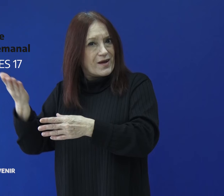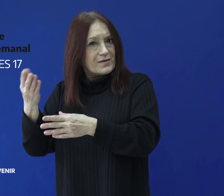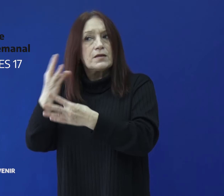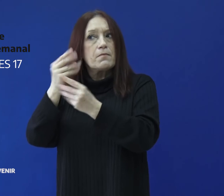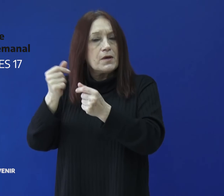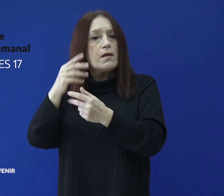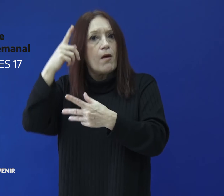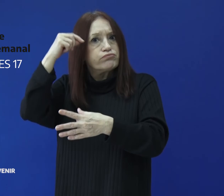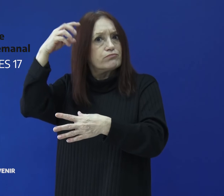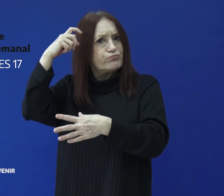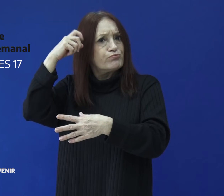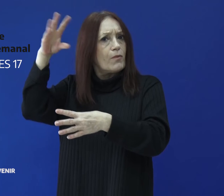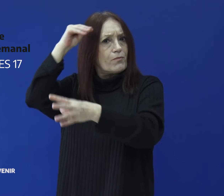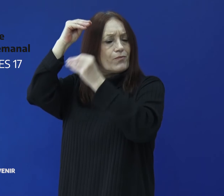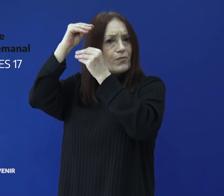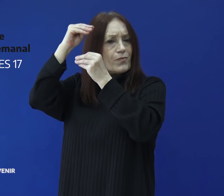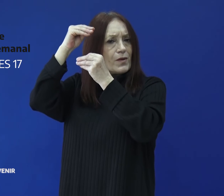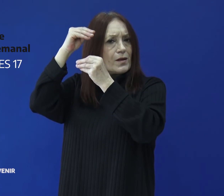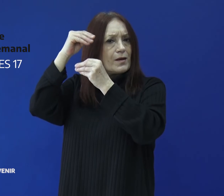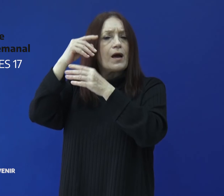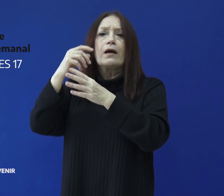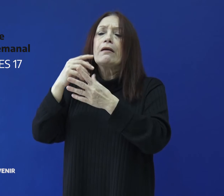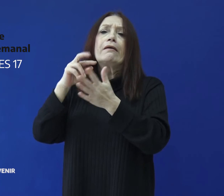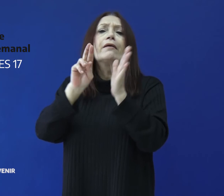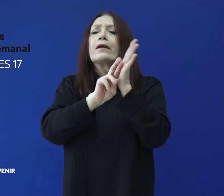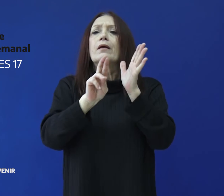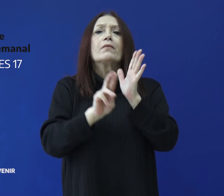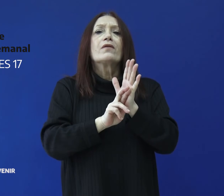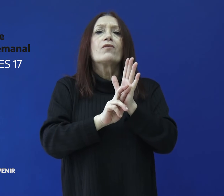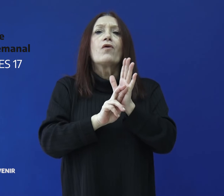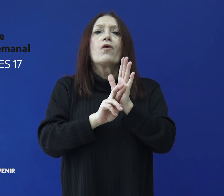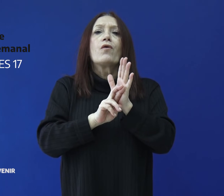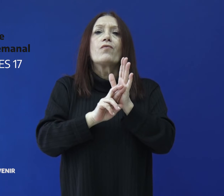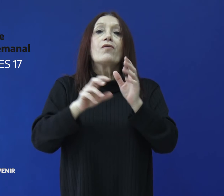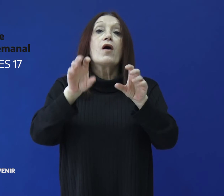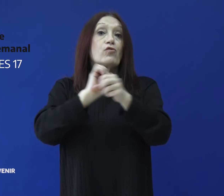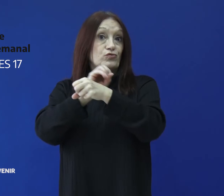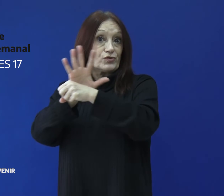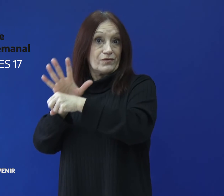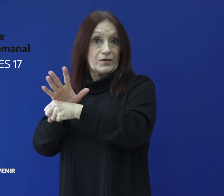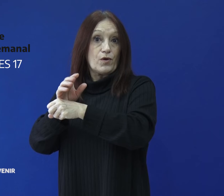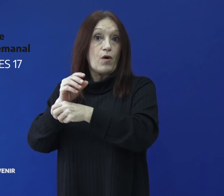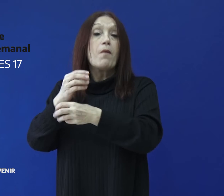capacitación obligatoria que contiene los nuevos protocolos COVID-19 para el turismo.